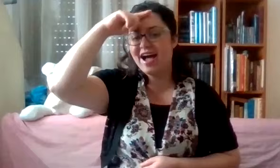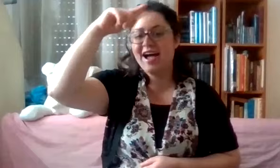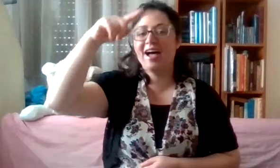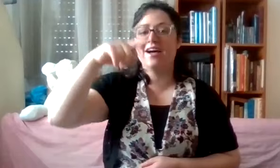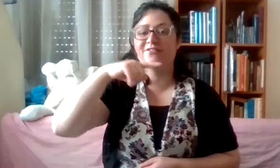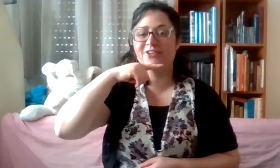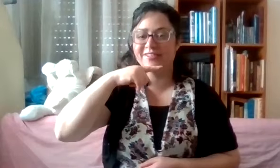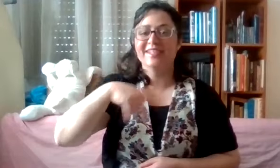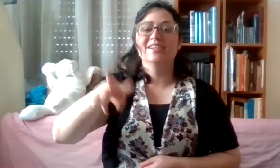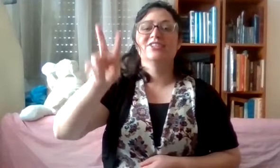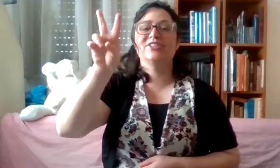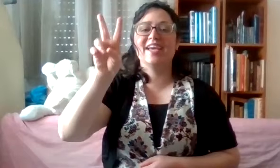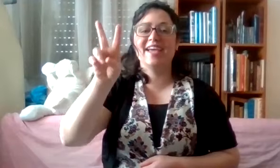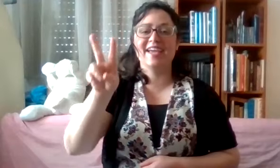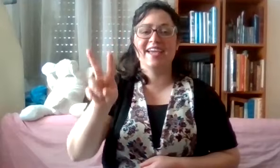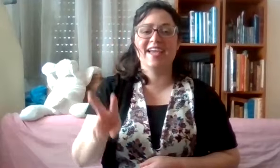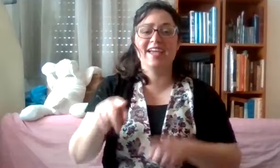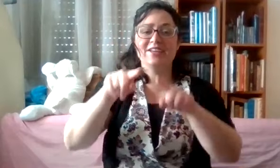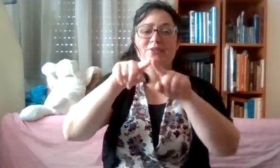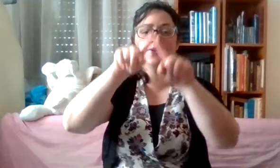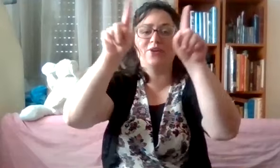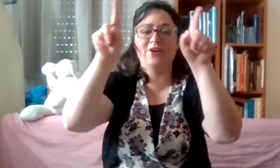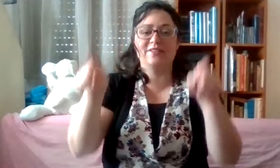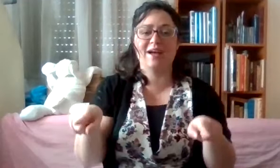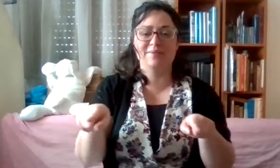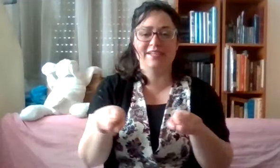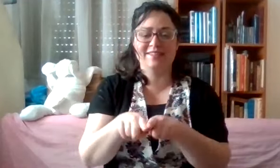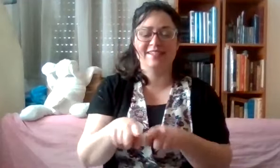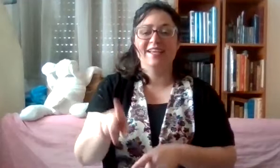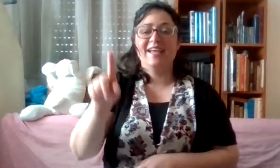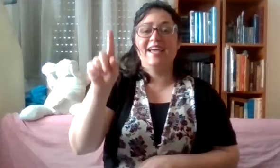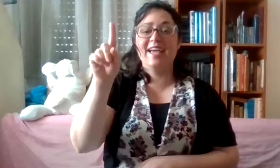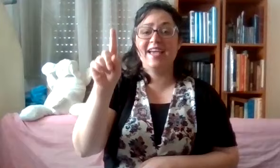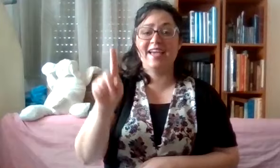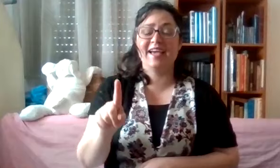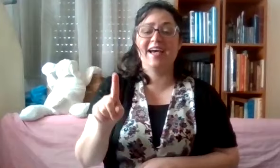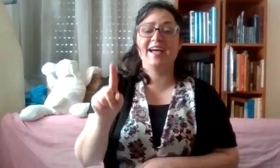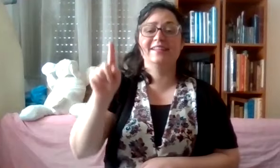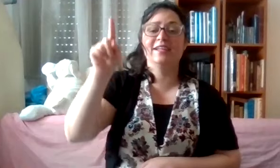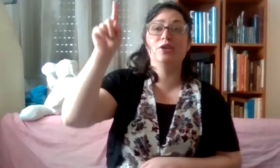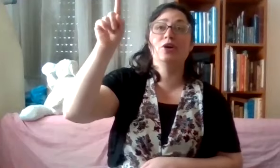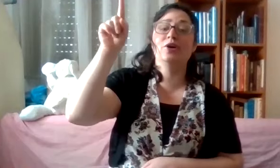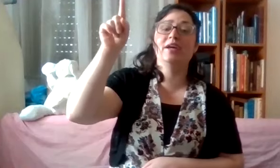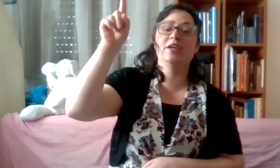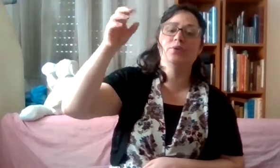אבות. שני לוחות הברית. אחד אלוהנו,